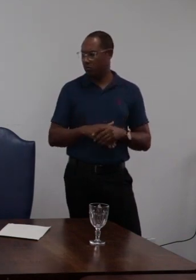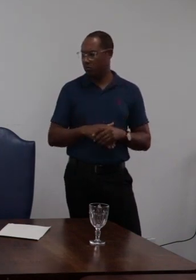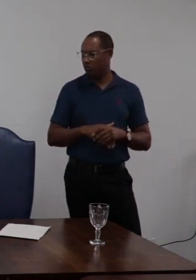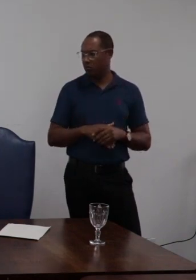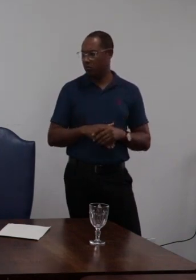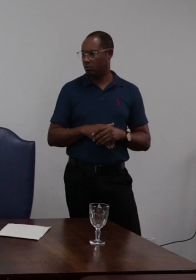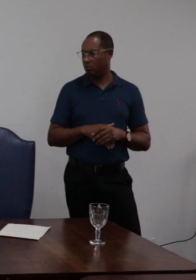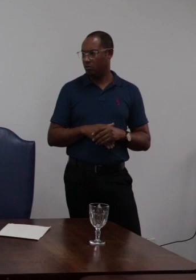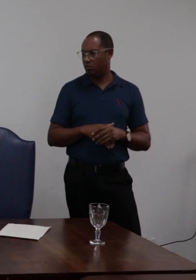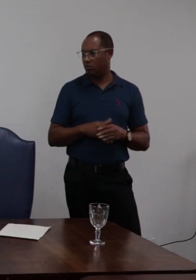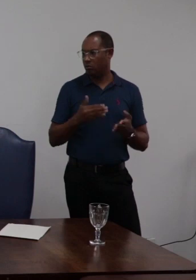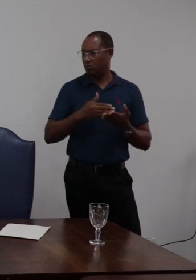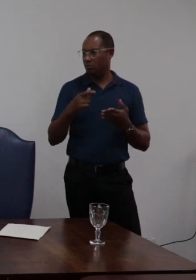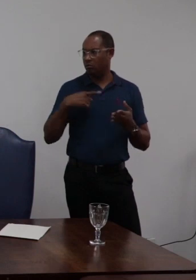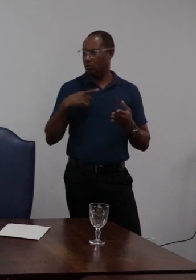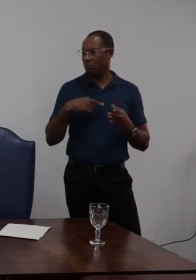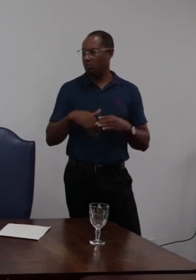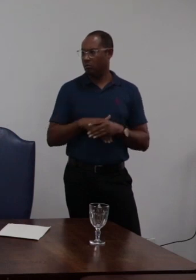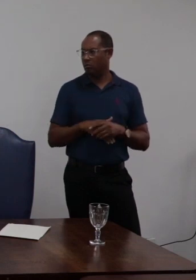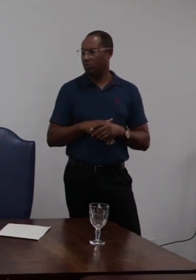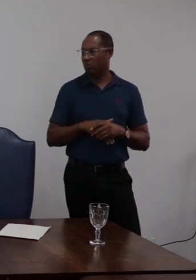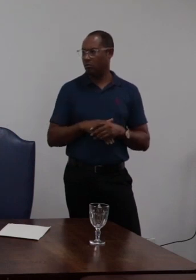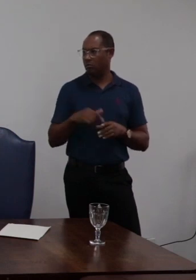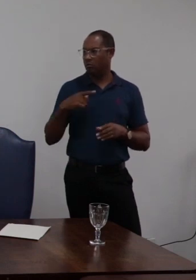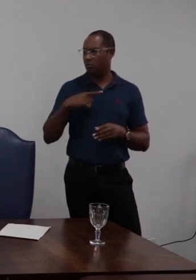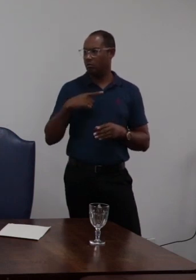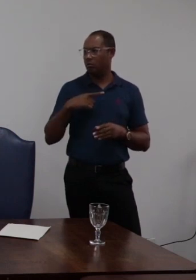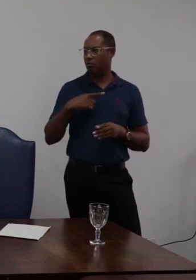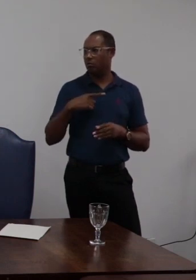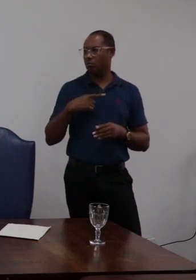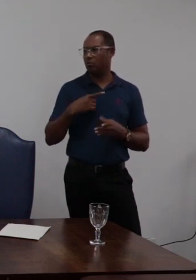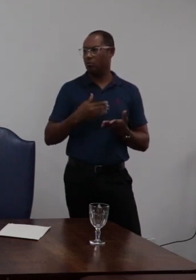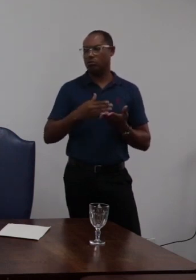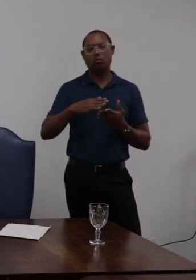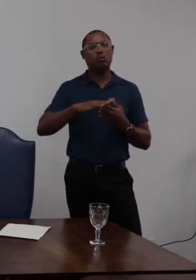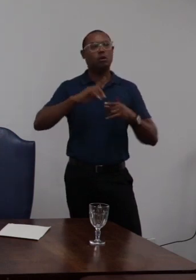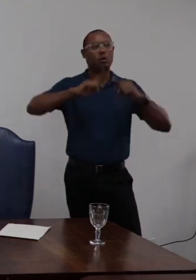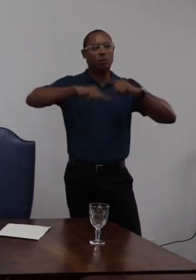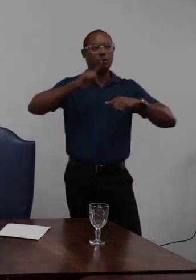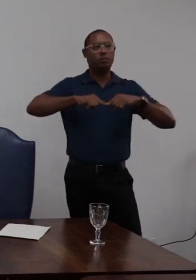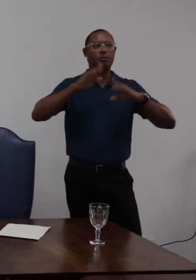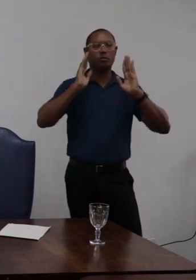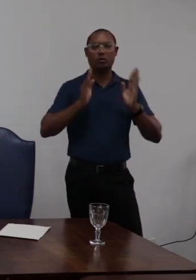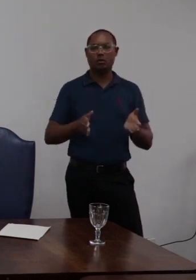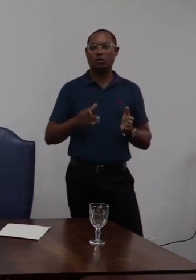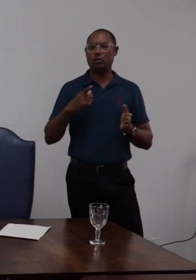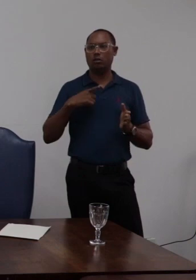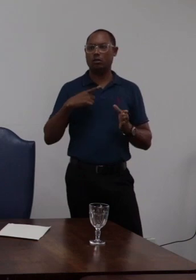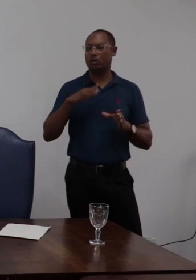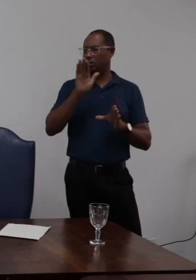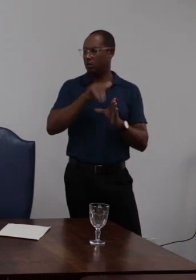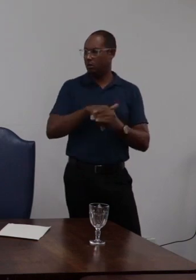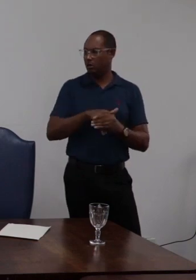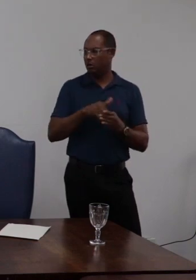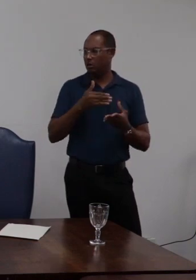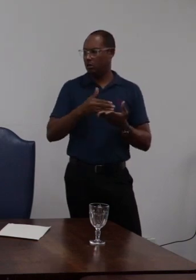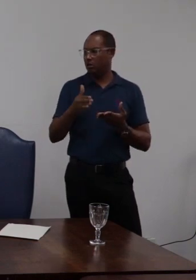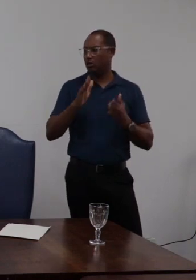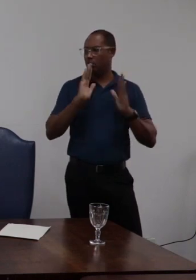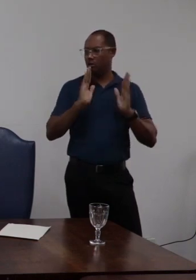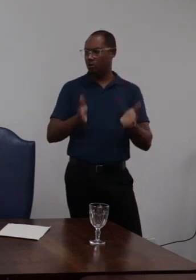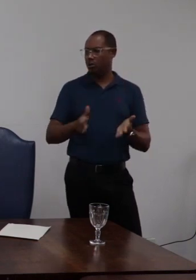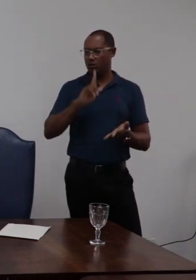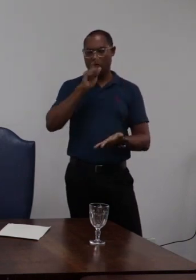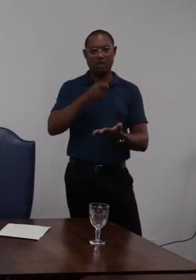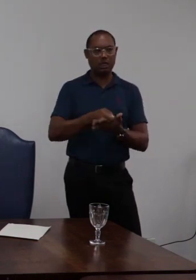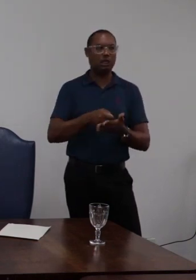manifestarei nessa votação tendo em vista que já é uma matéria para a qual já houve uma manifestação